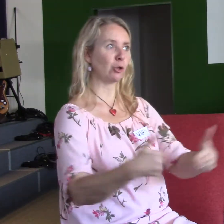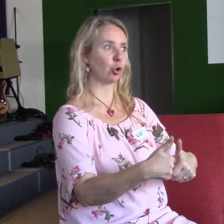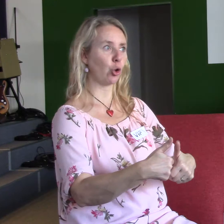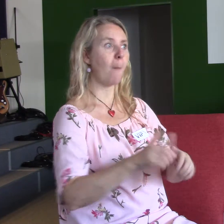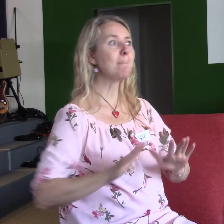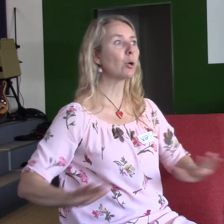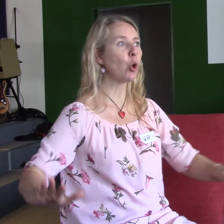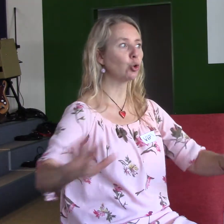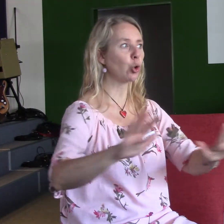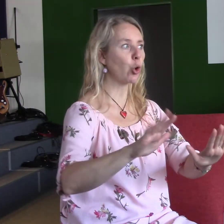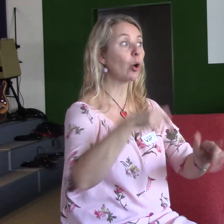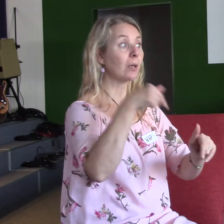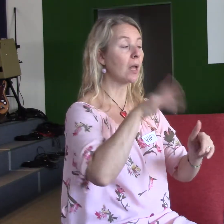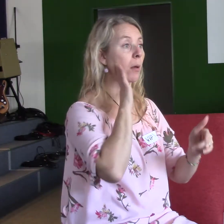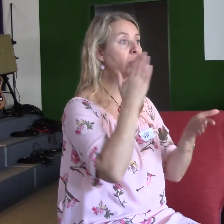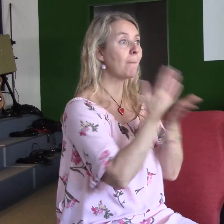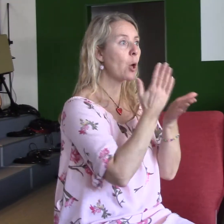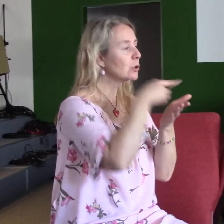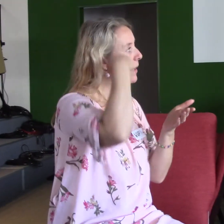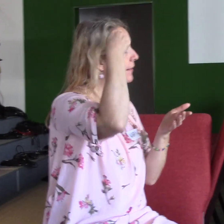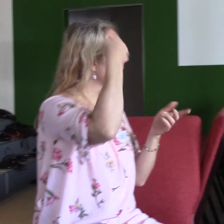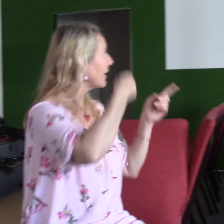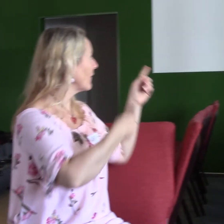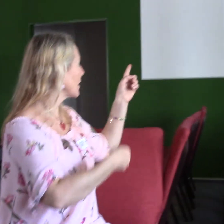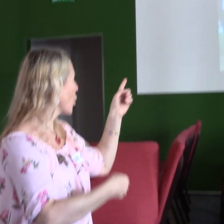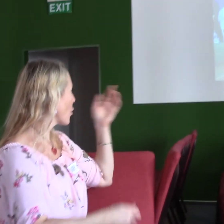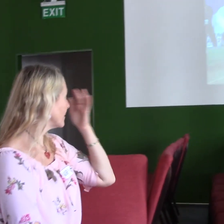já pustím poslední video a už se blížím úplnému závěru.